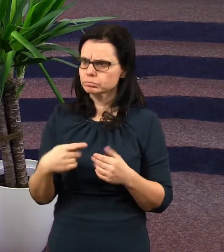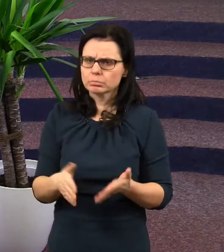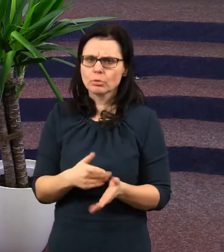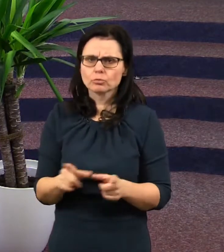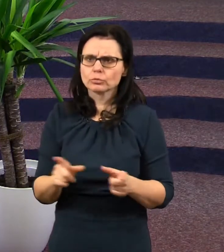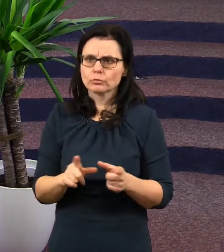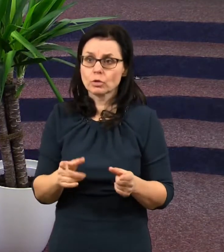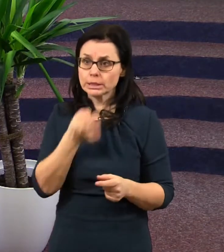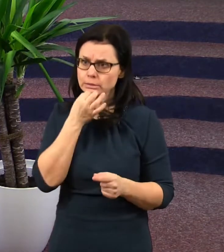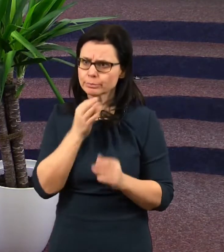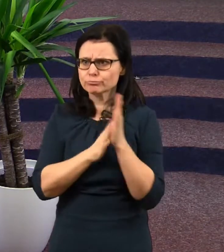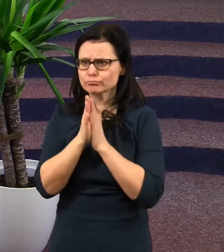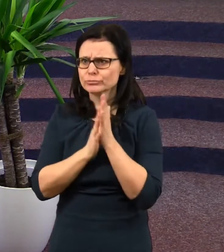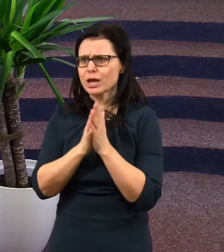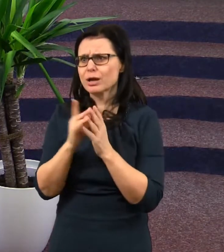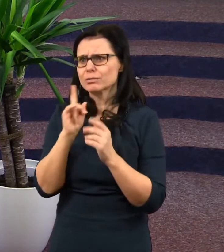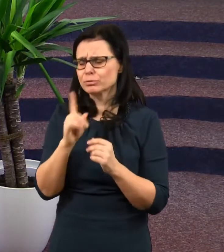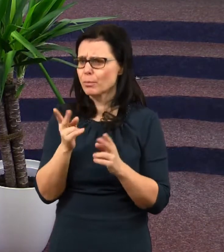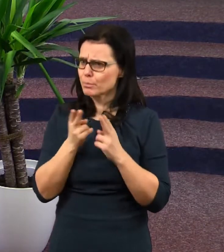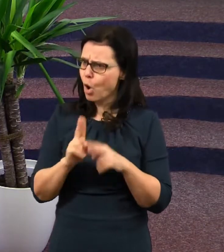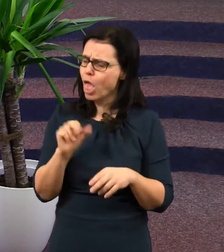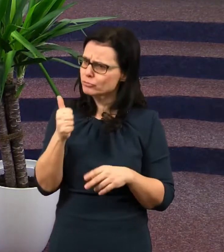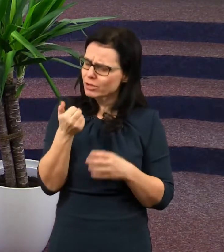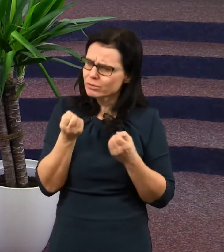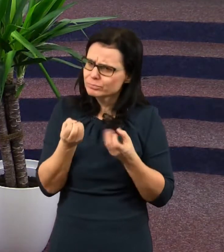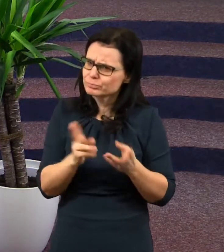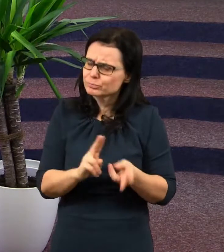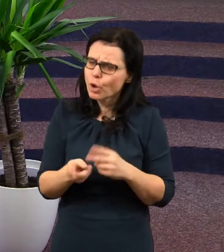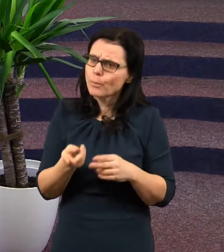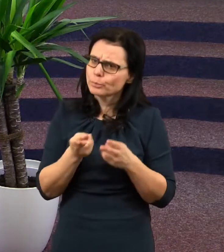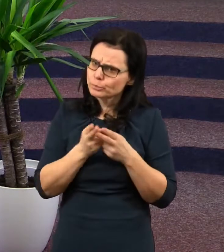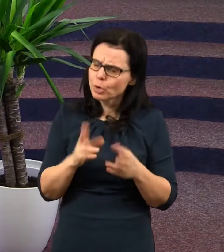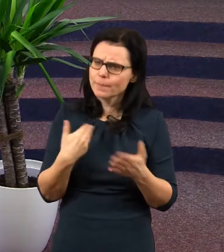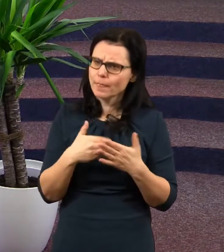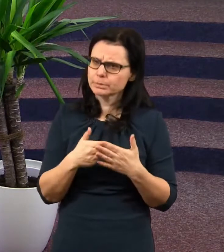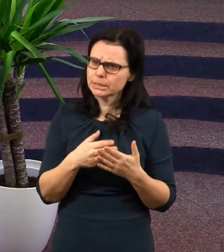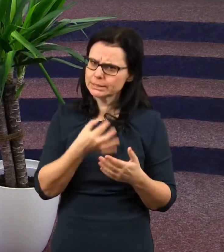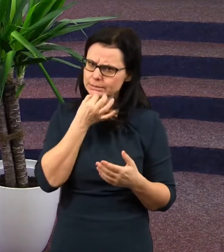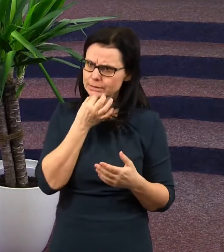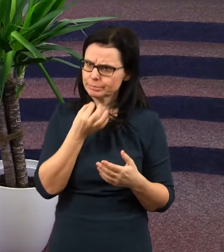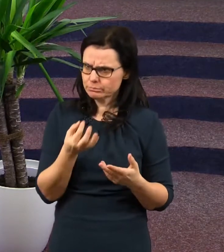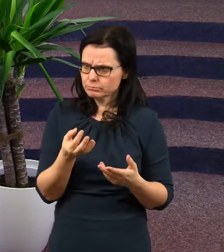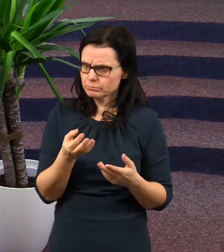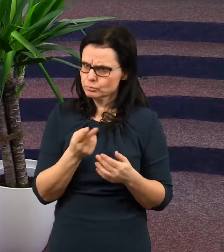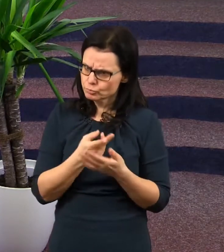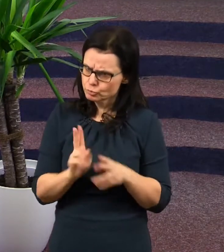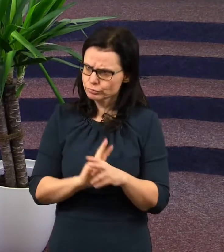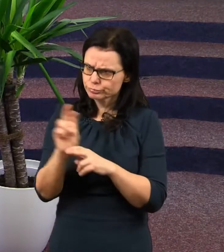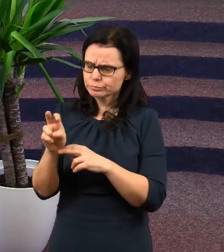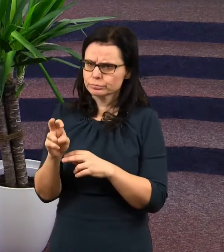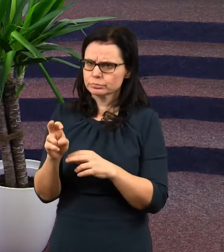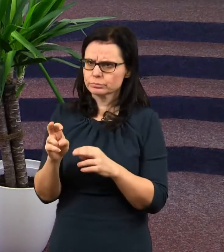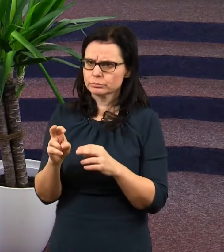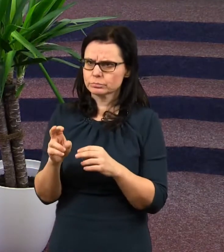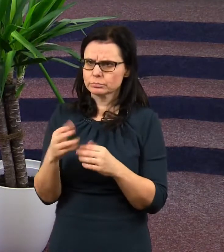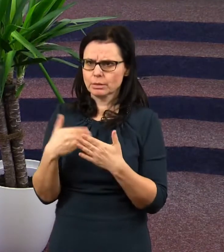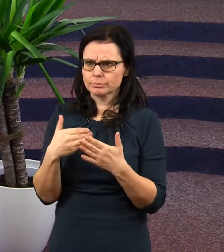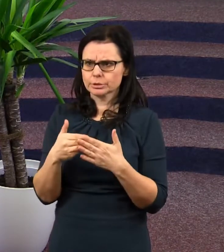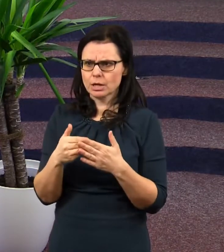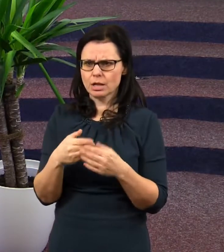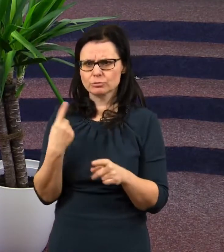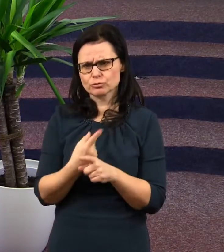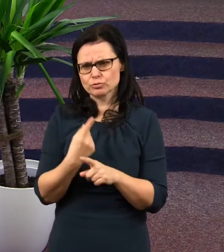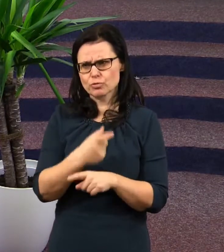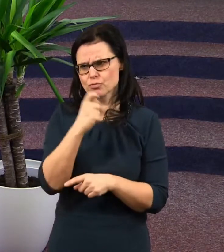člověk dostal ještě jednou možnost, že přece jenom se rozhodne pro pána Ježíše, přece by to bylo